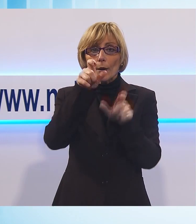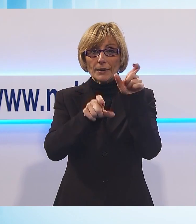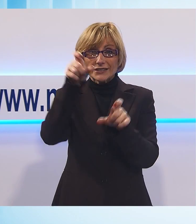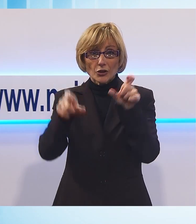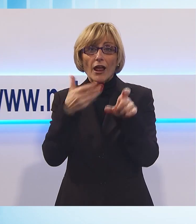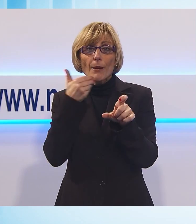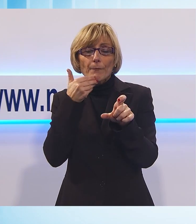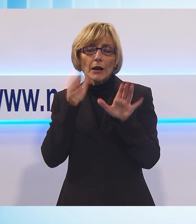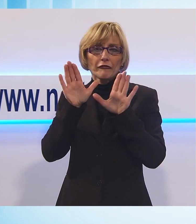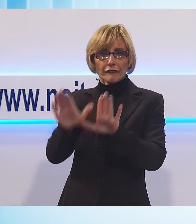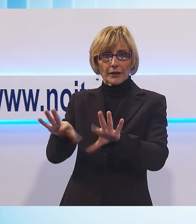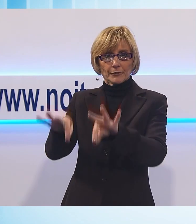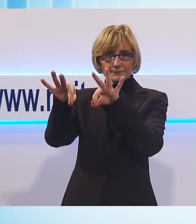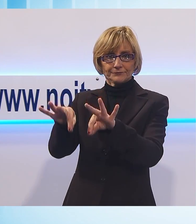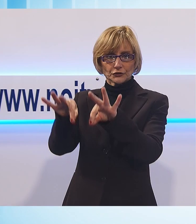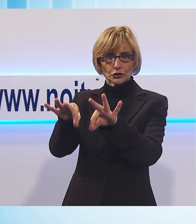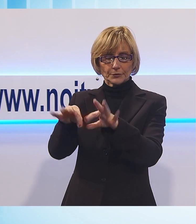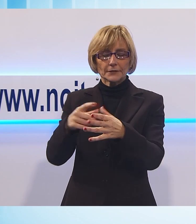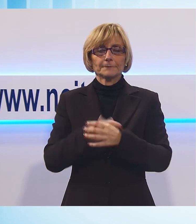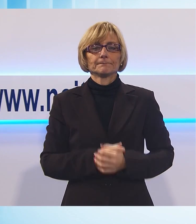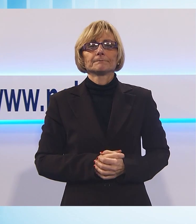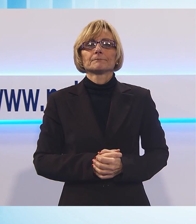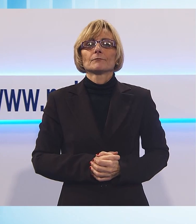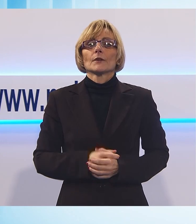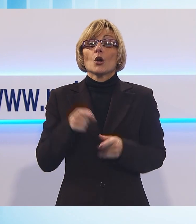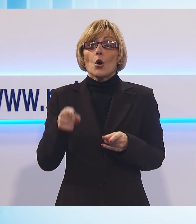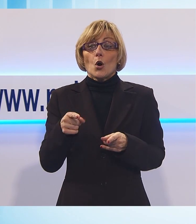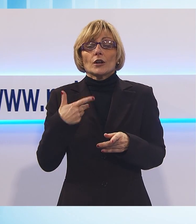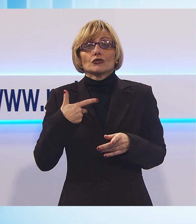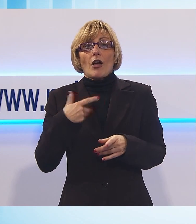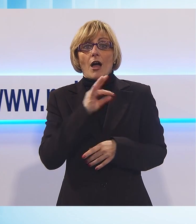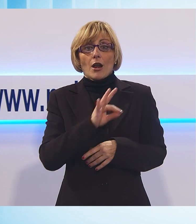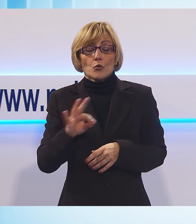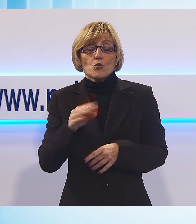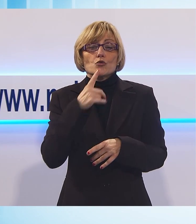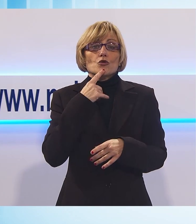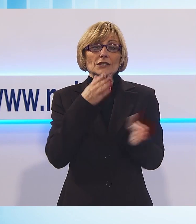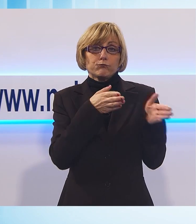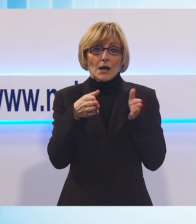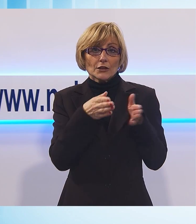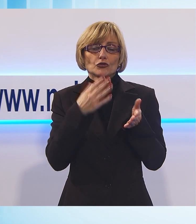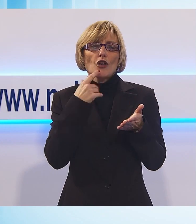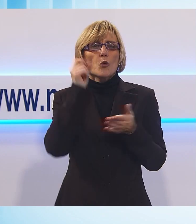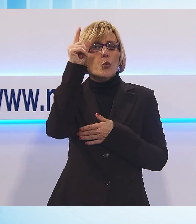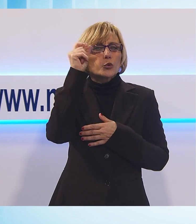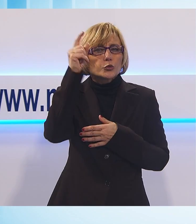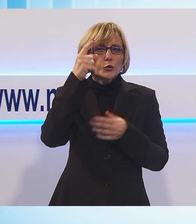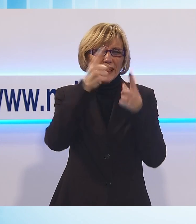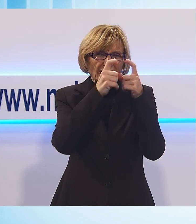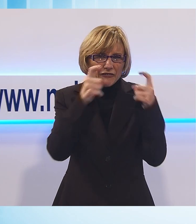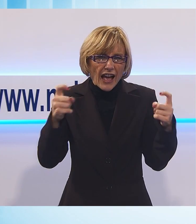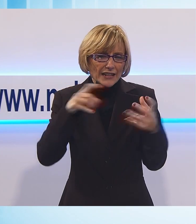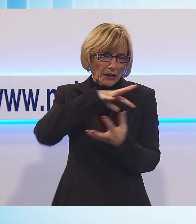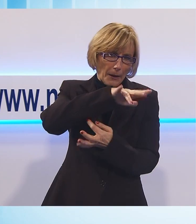Così l'attenzione laica va a conveggere in uno spazio dove vivono valori generati da culture diverse, ma che tutti insieme